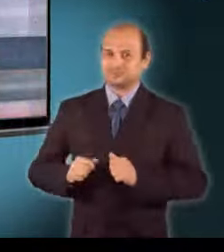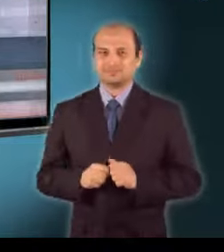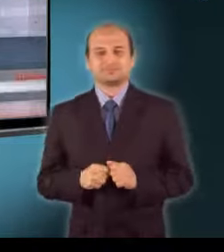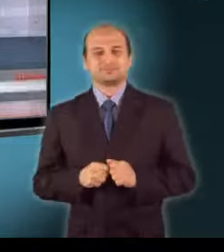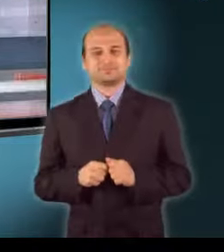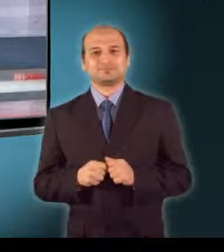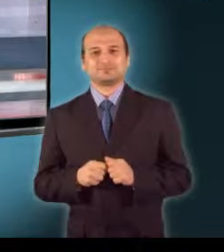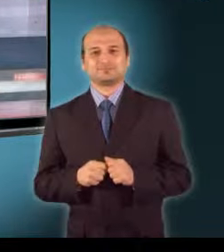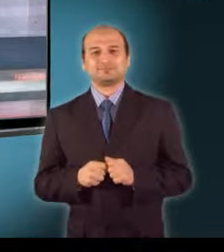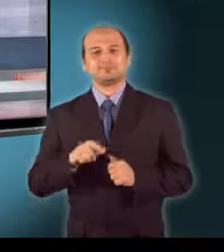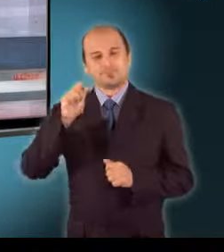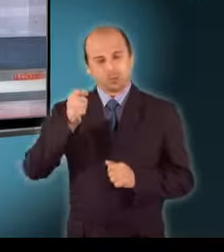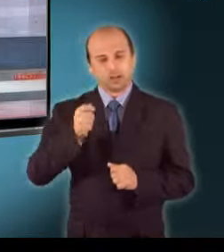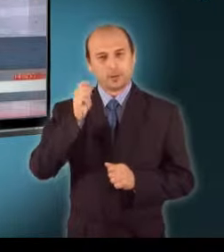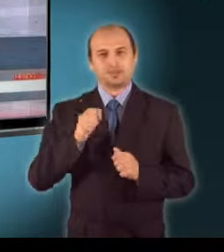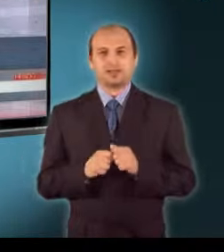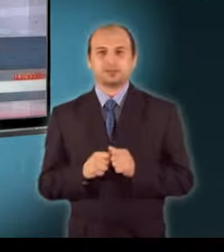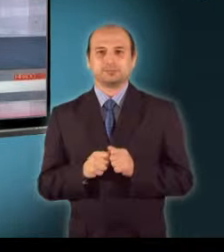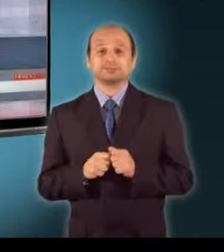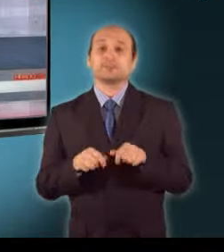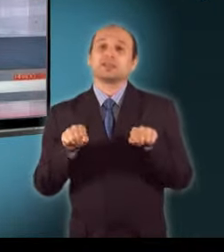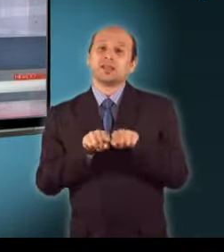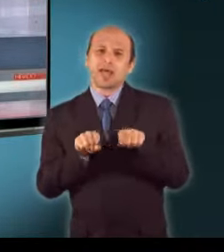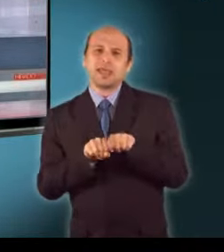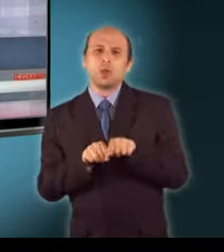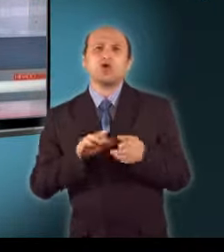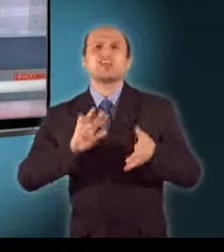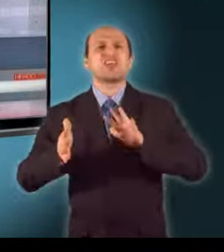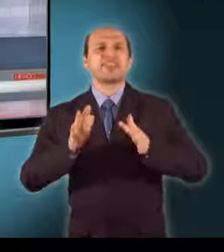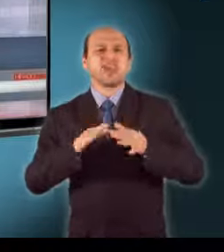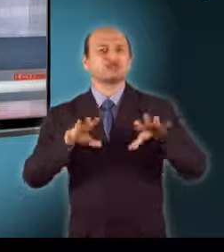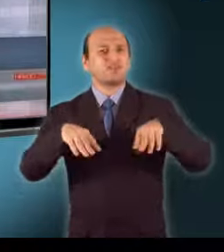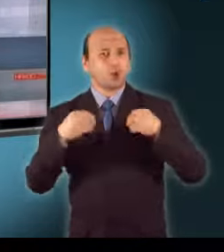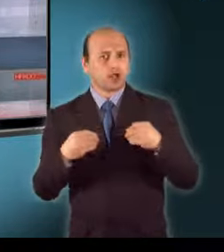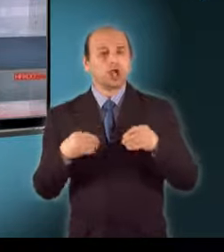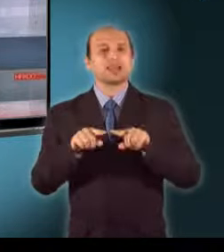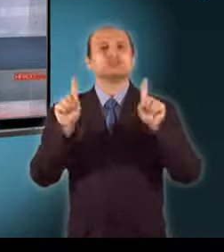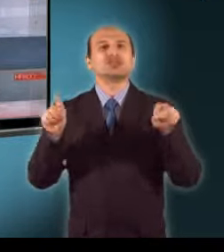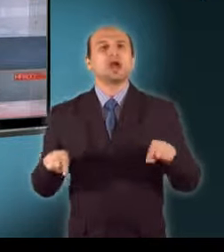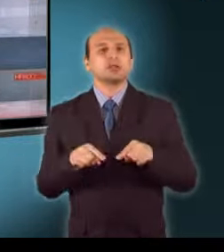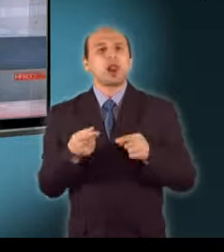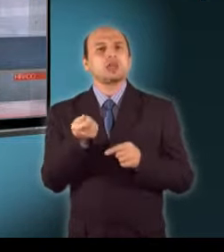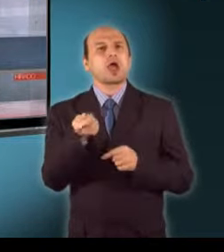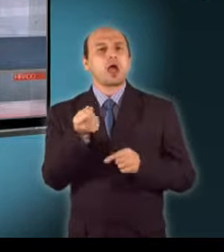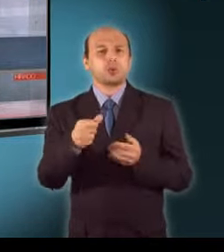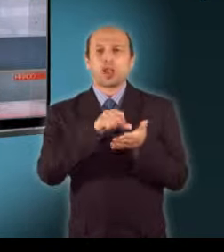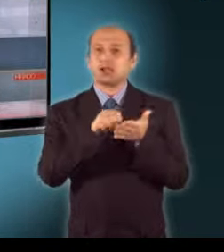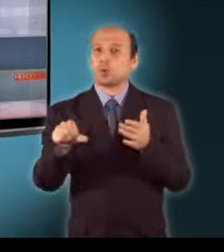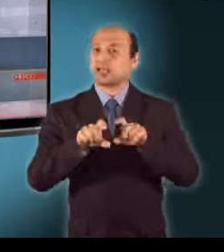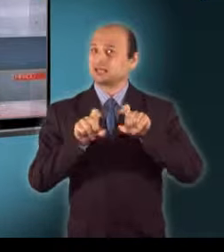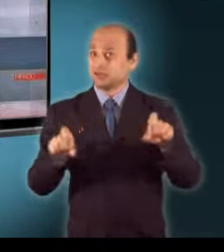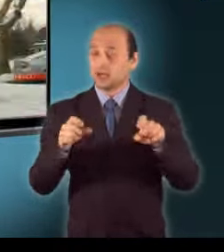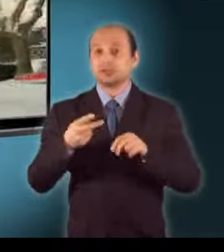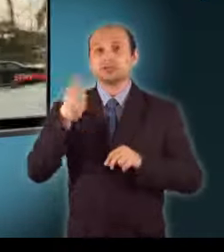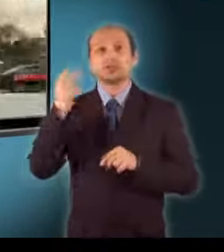Jó napot kívánok! Egyelőre vegyes a fogadtatása az ingatlan adó eltörlésének. Több szakértő szerint számítani lehetett